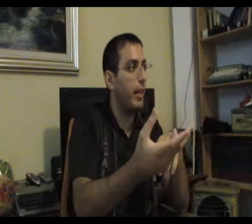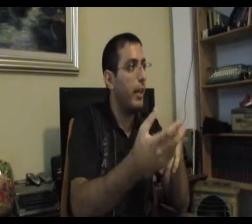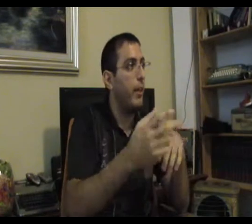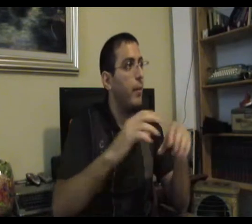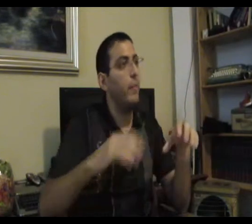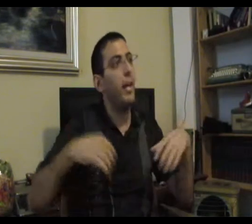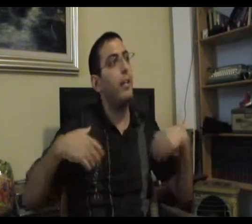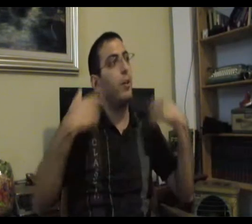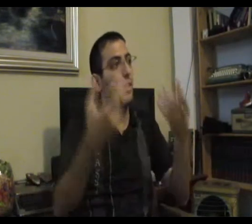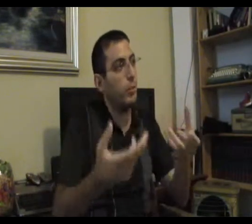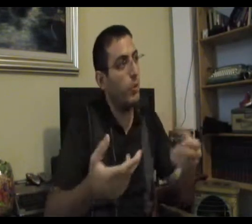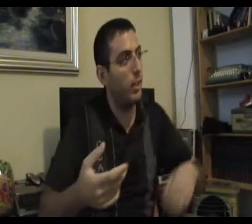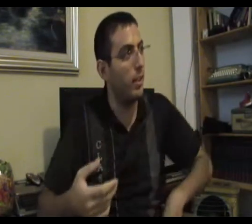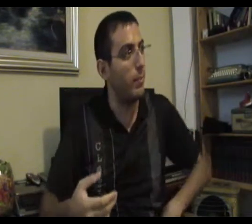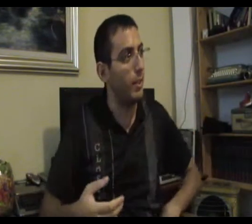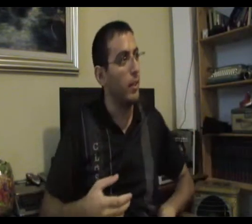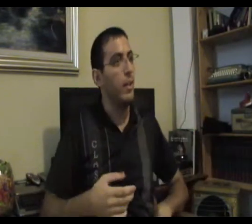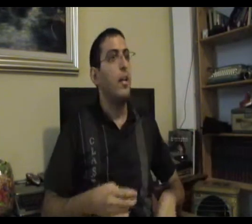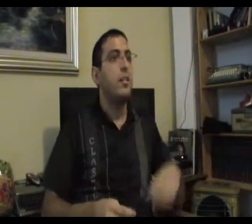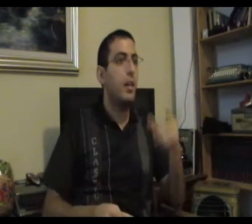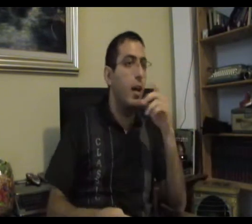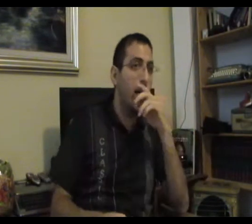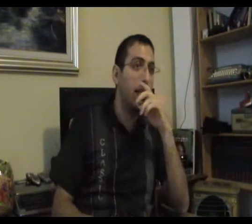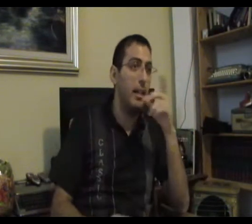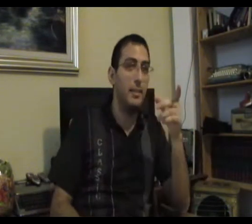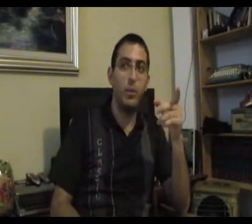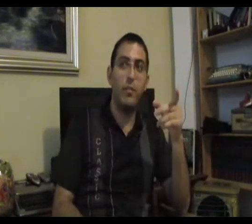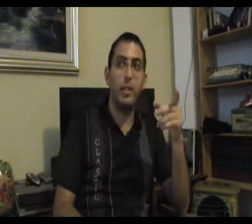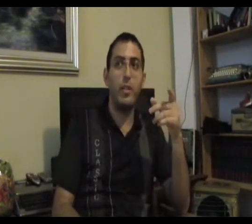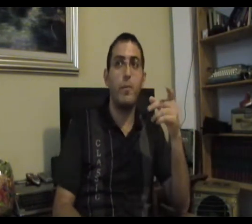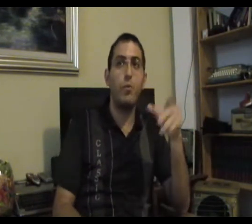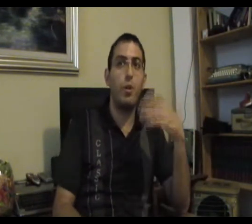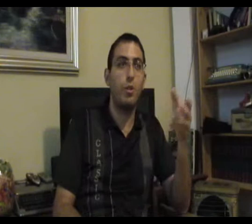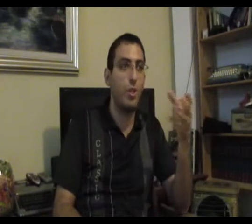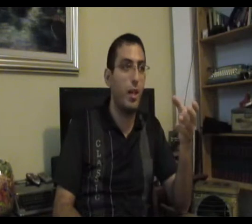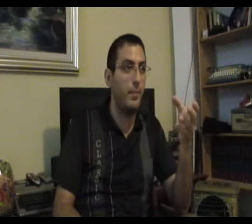יכול ליהנות מכל הדרכים? ניתן לך איזה מאוד כיוון נגיד שמישהו שואל אותי שאלה